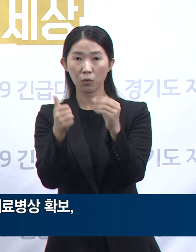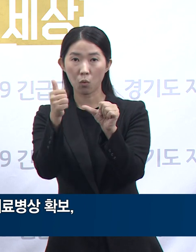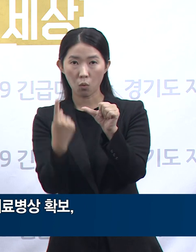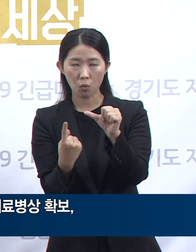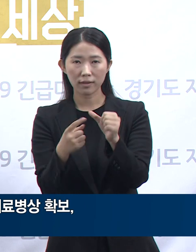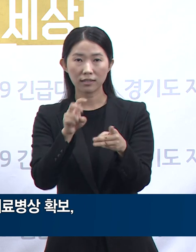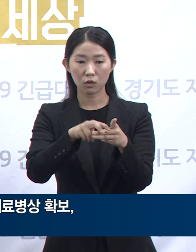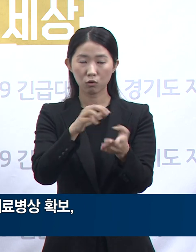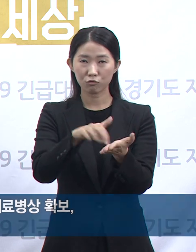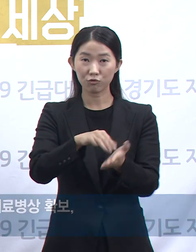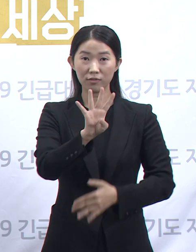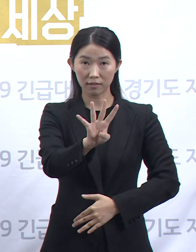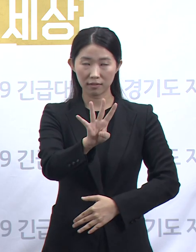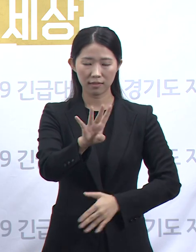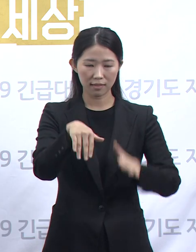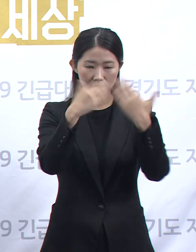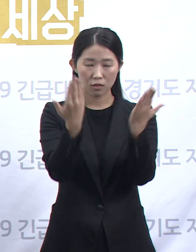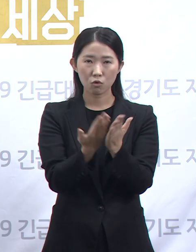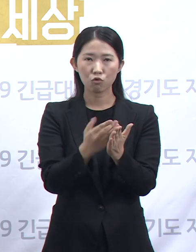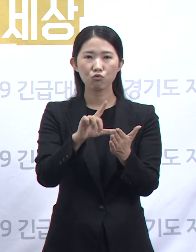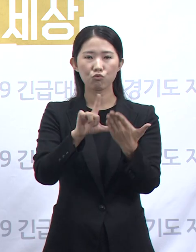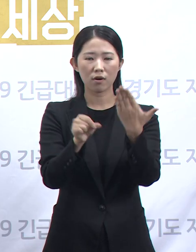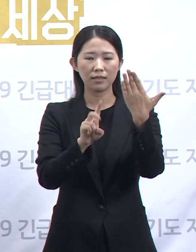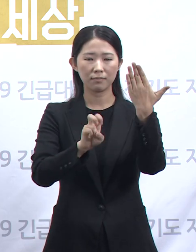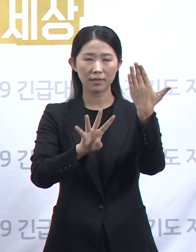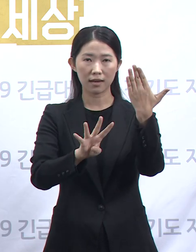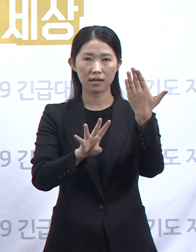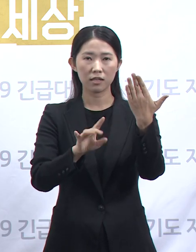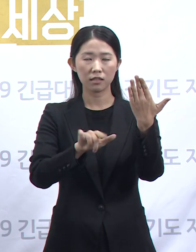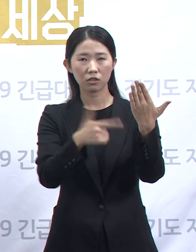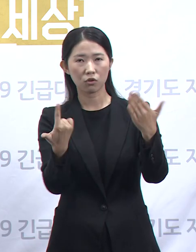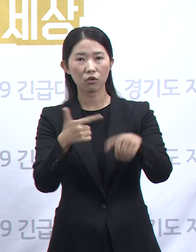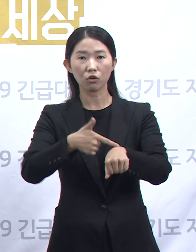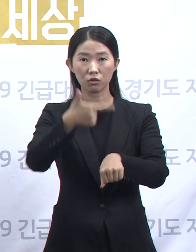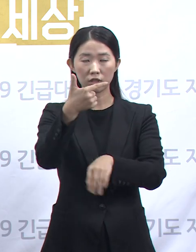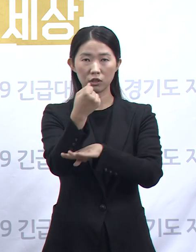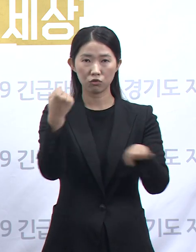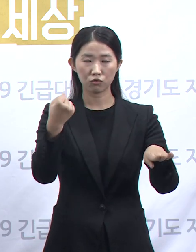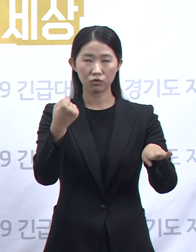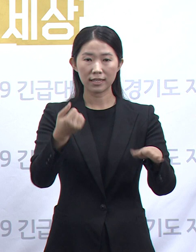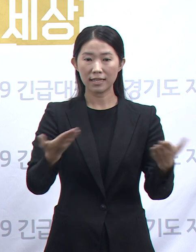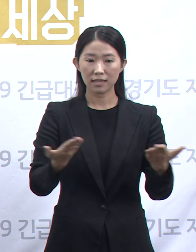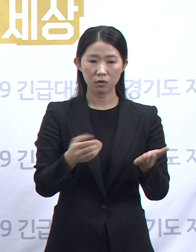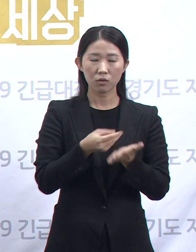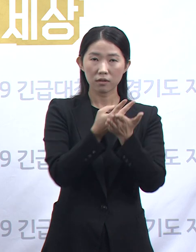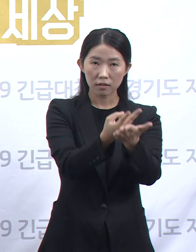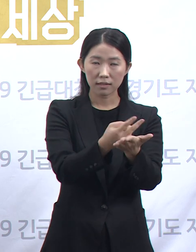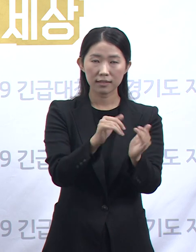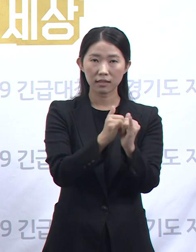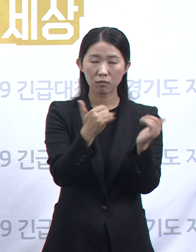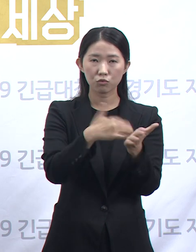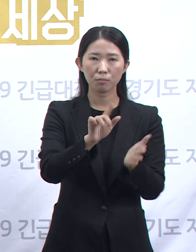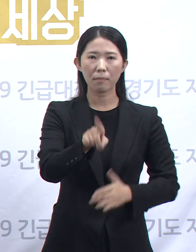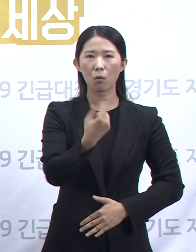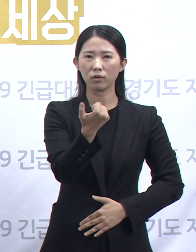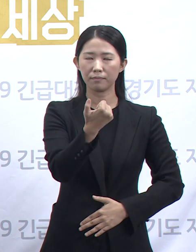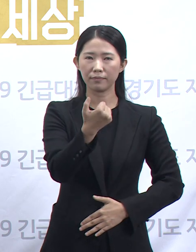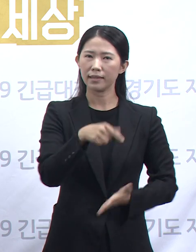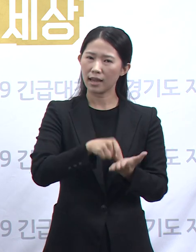센터에는 9월 24일 18시 기준 159명이 입소하고 있어 15%의 가동률을 보이며,